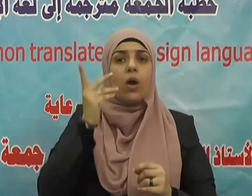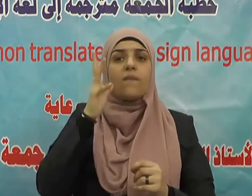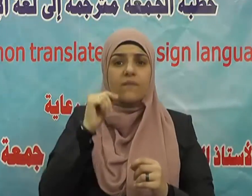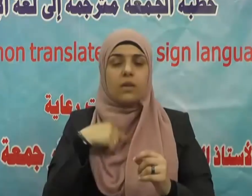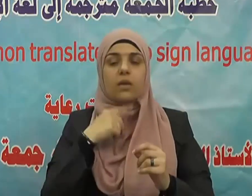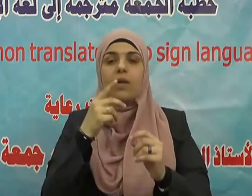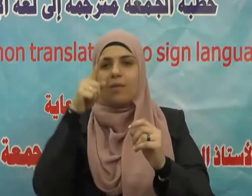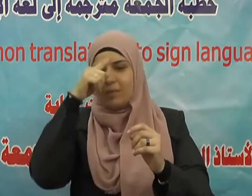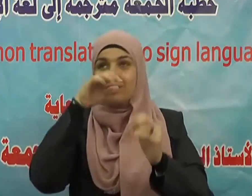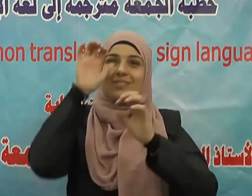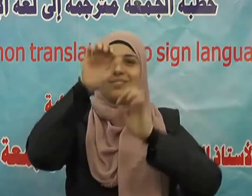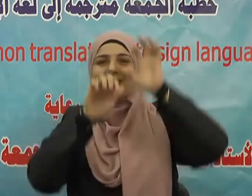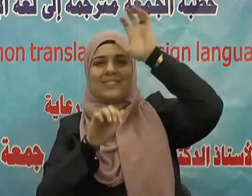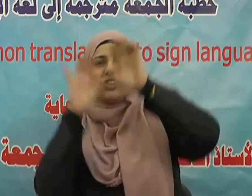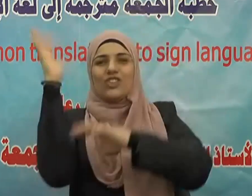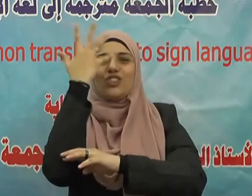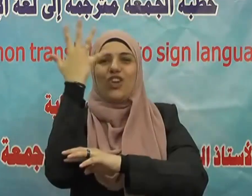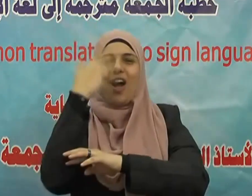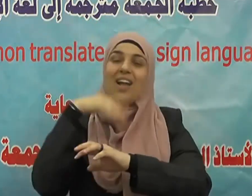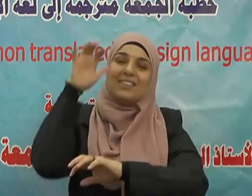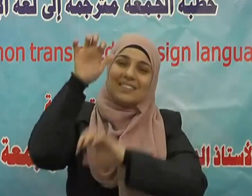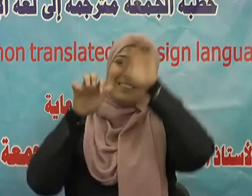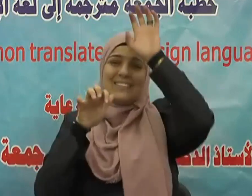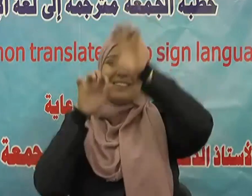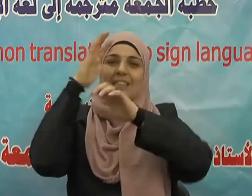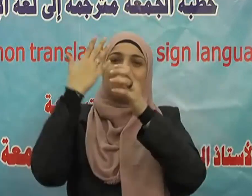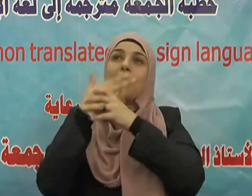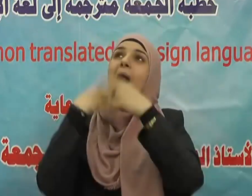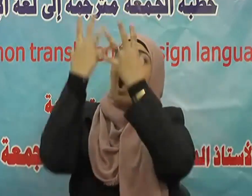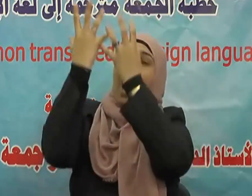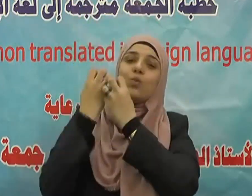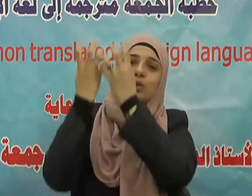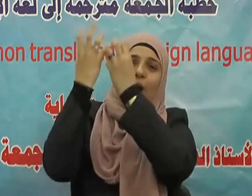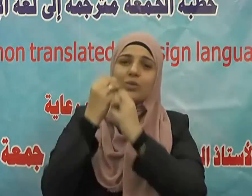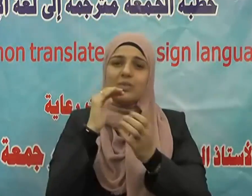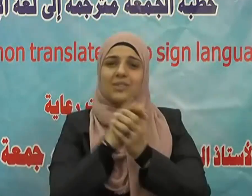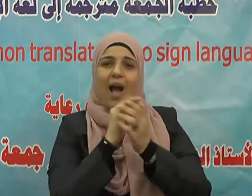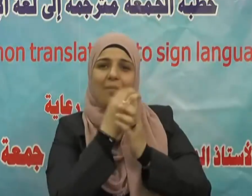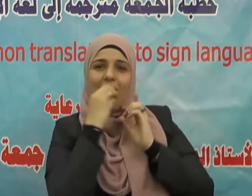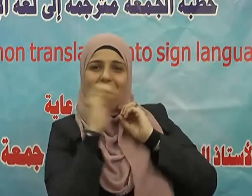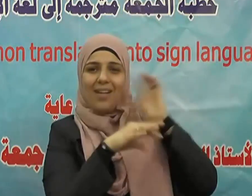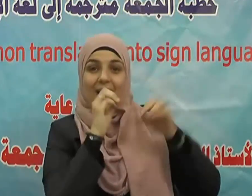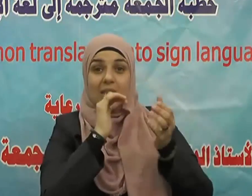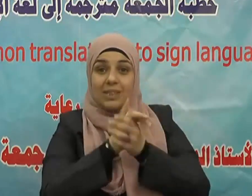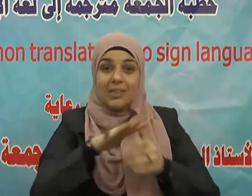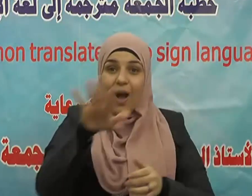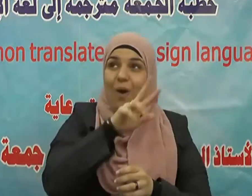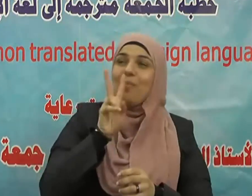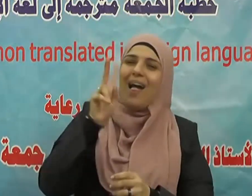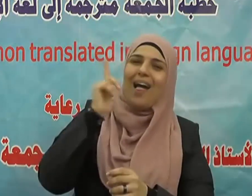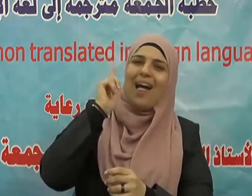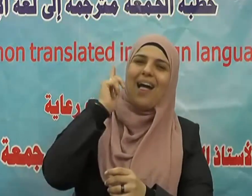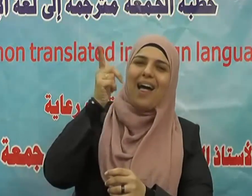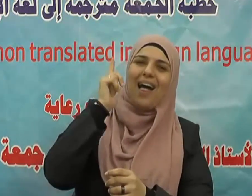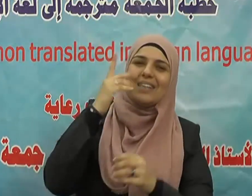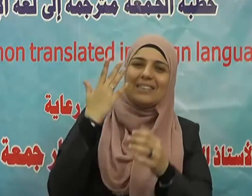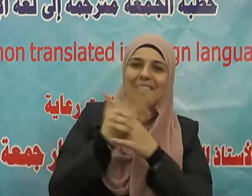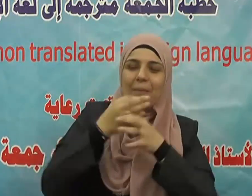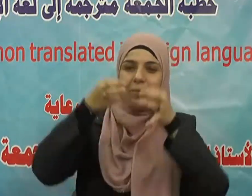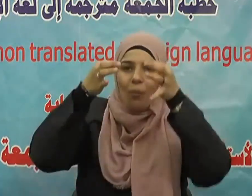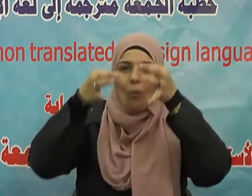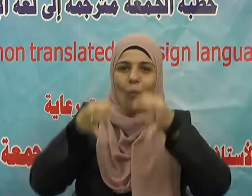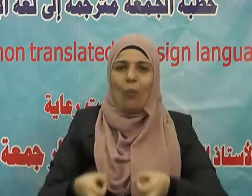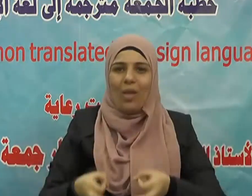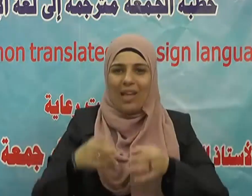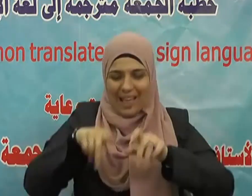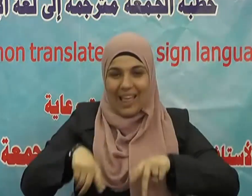كان النبي صلى الله عليه وسلم ينهى عن كل ما يؤذي المشاعر قولا أو فعلا أو